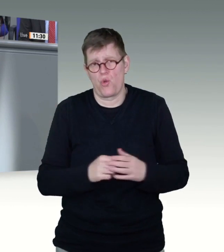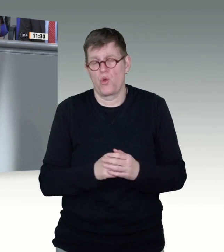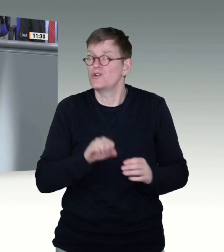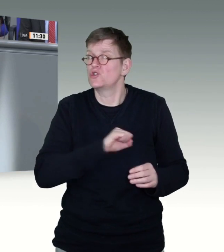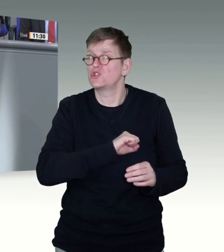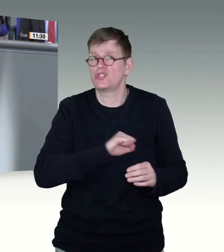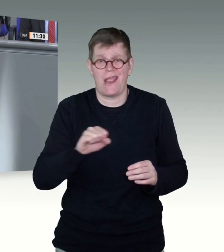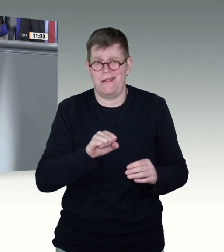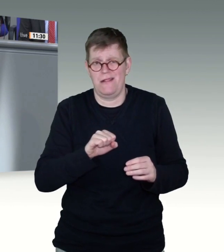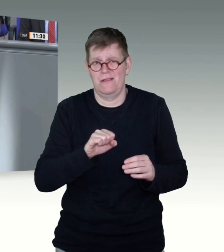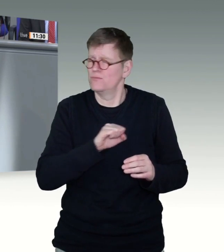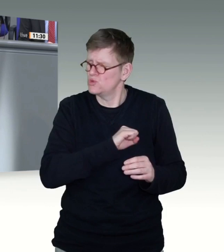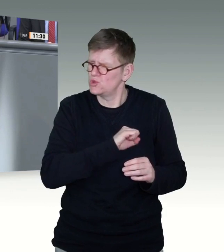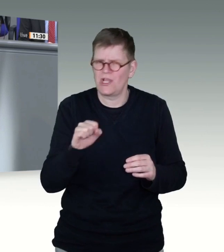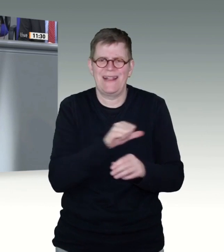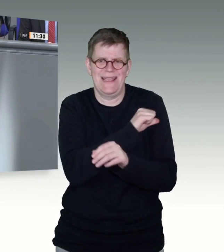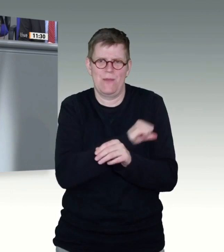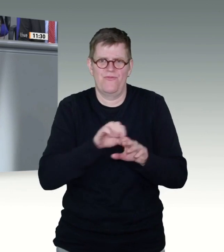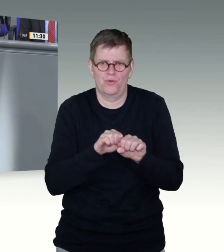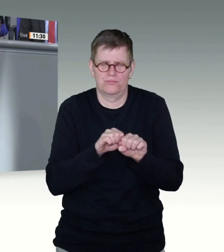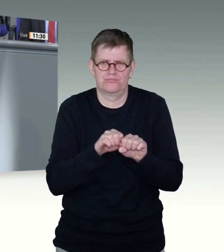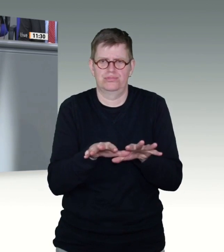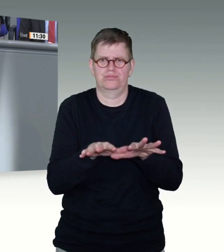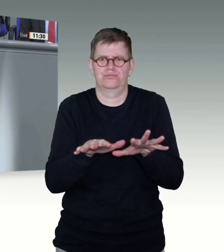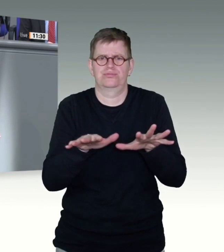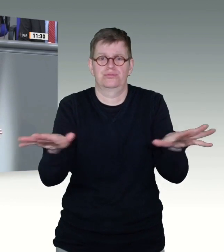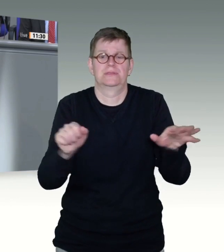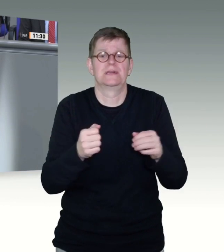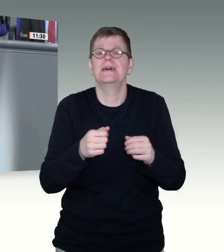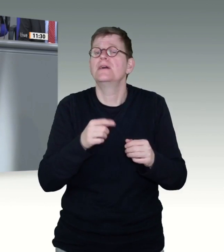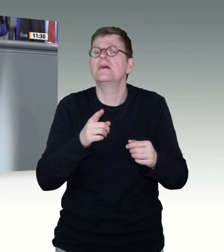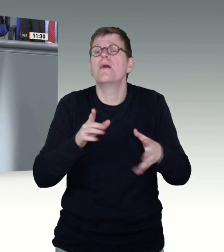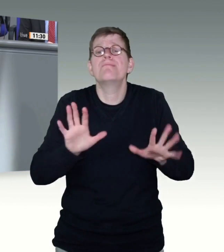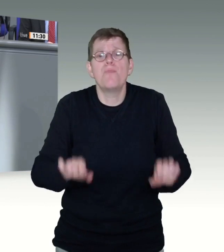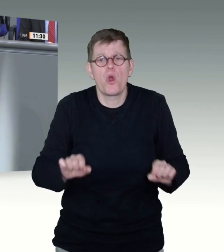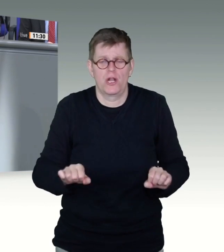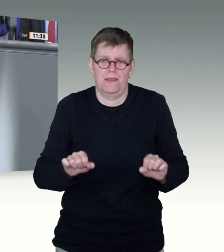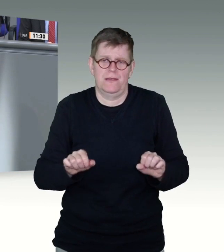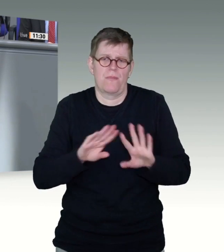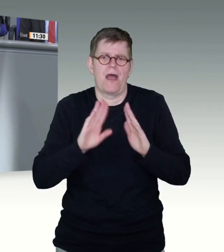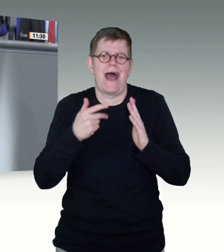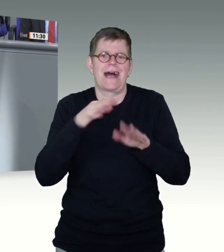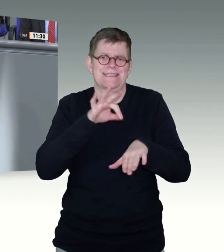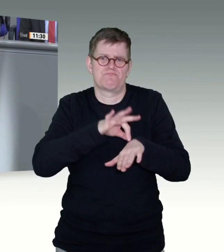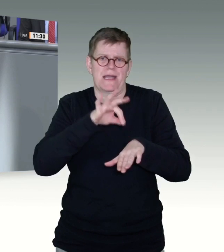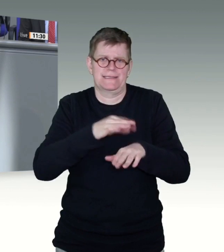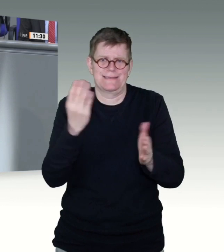Praxen. Und es ist eben von der Kollegin Sabine Dittmar angesprochen worden, dass also in